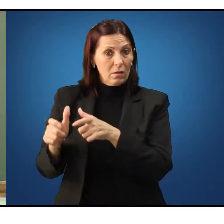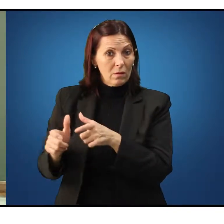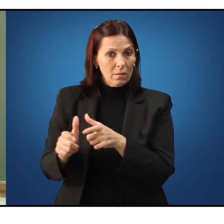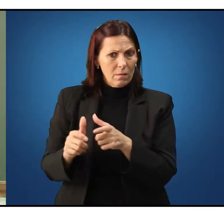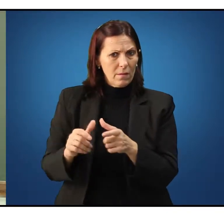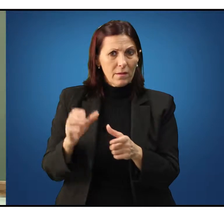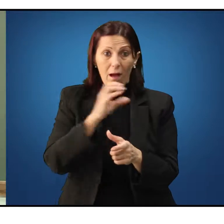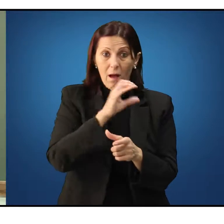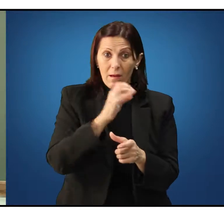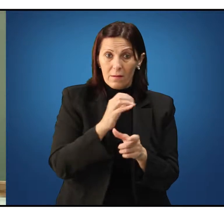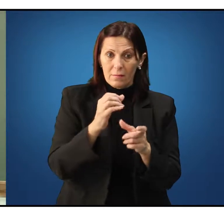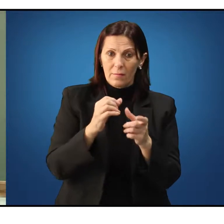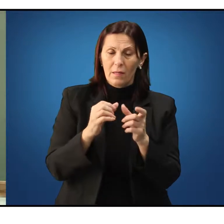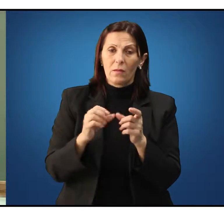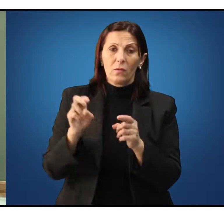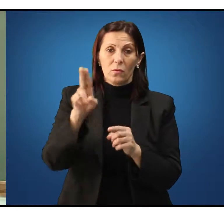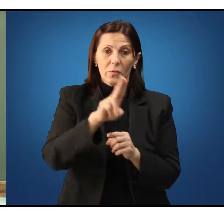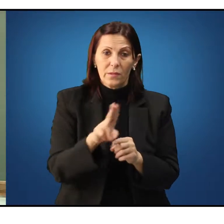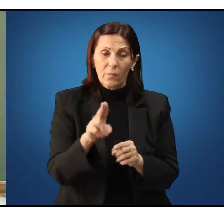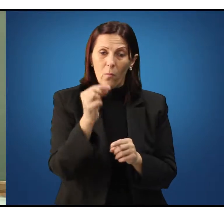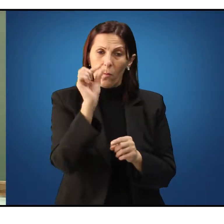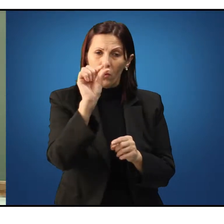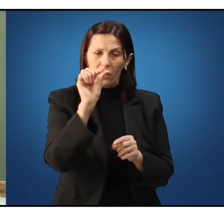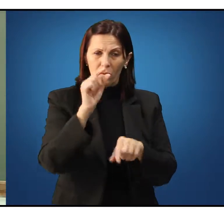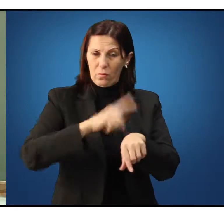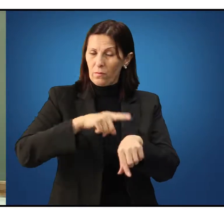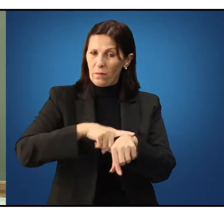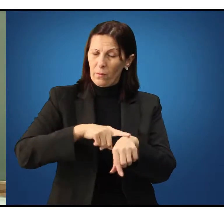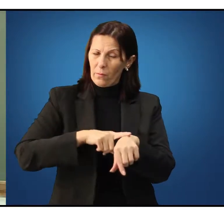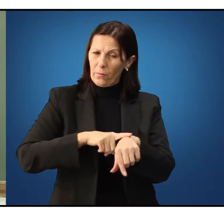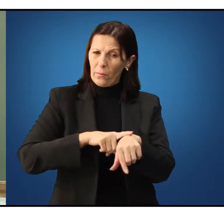rapidamente para otimizarmos um pouco o nosso tempo,